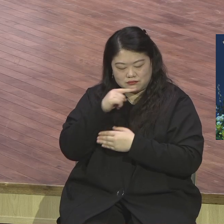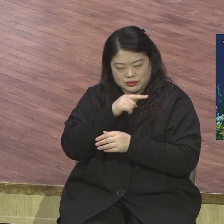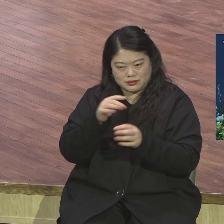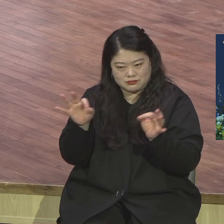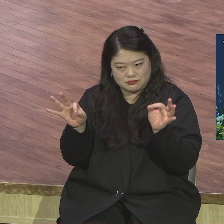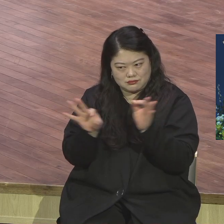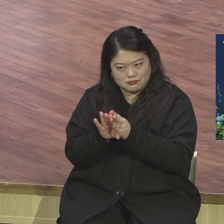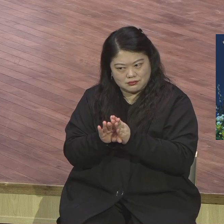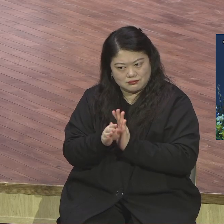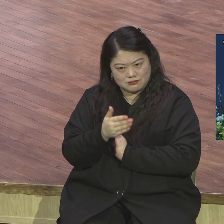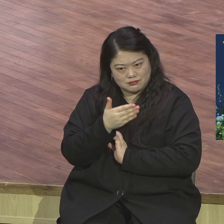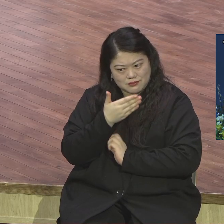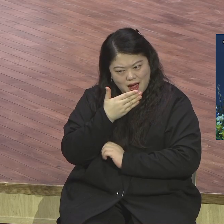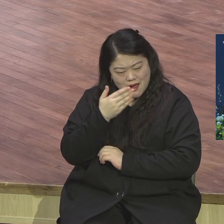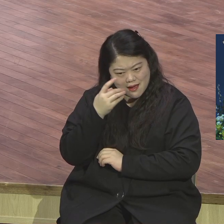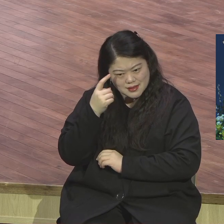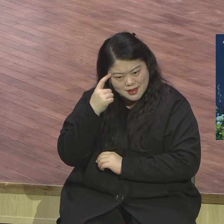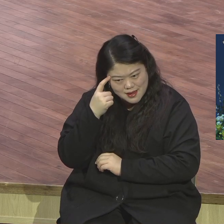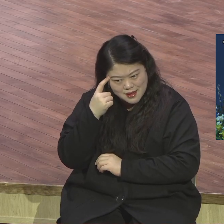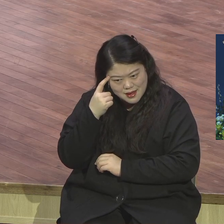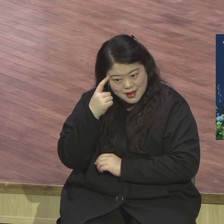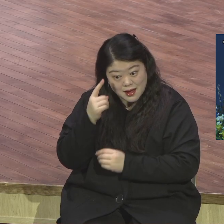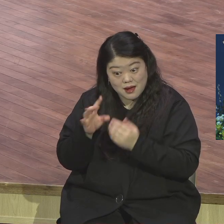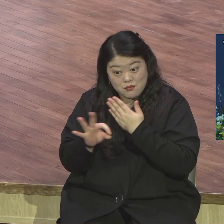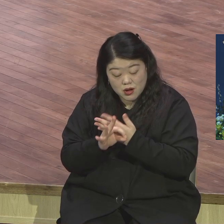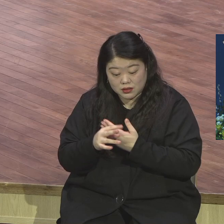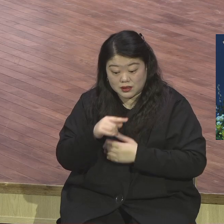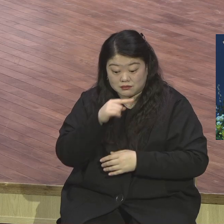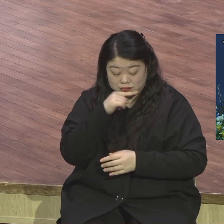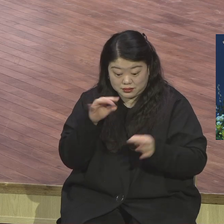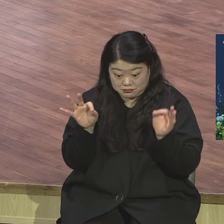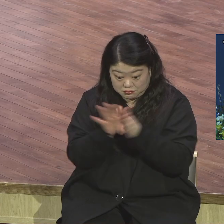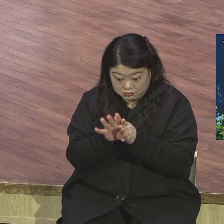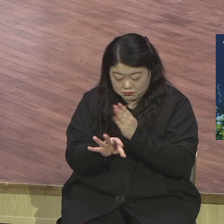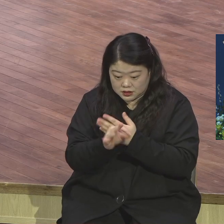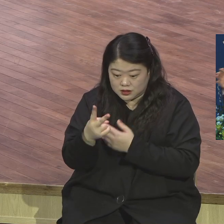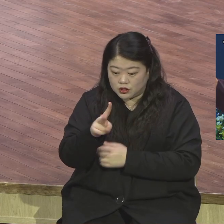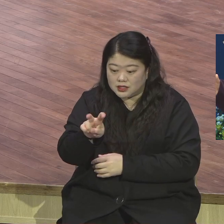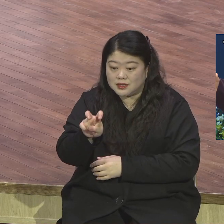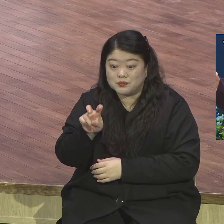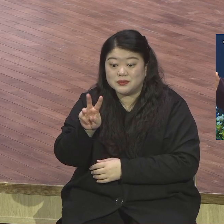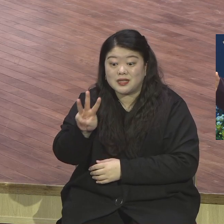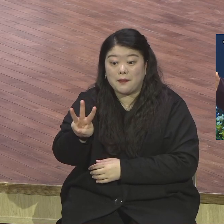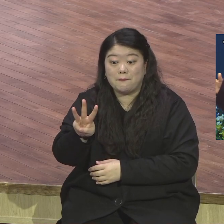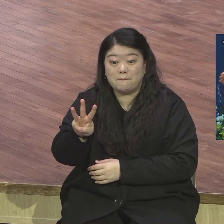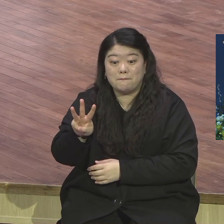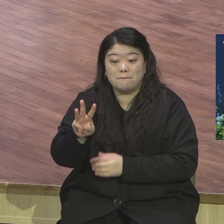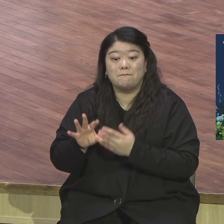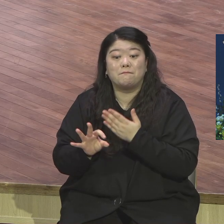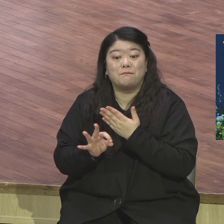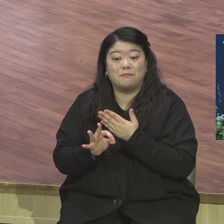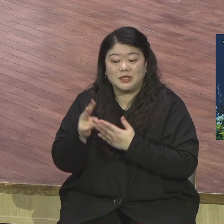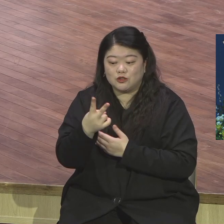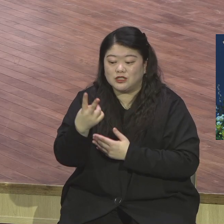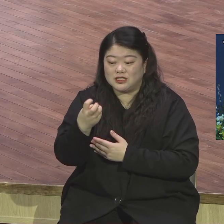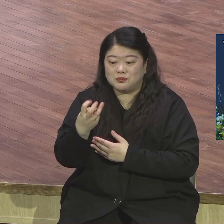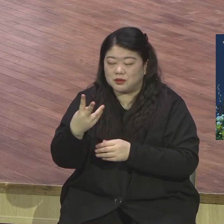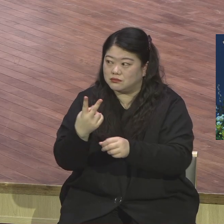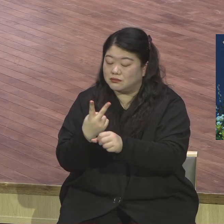2023년을 그야말로 우리 찬양대 찬양했잖아요. 237나라 성교